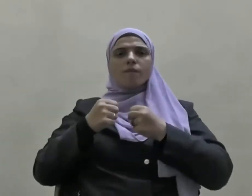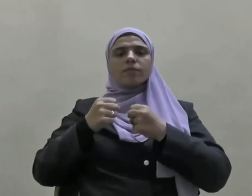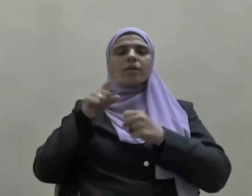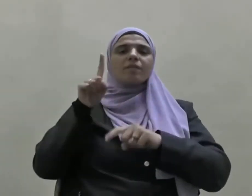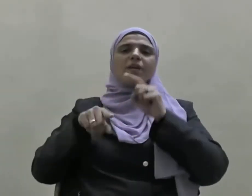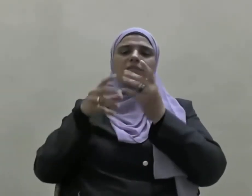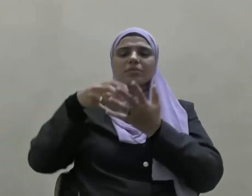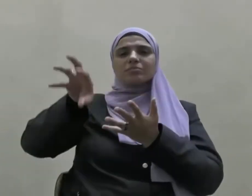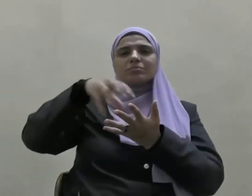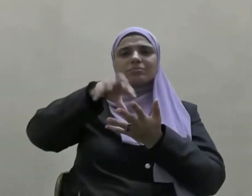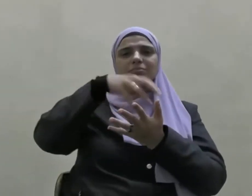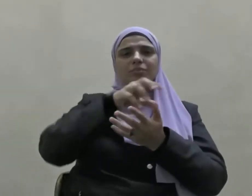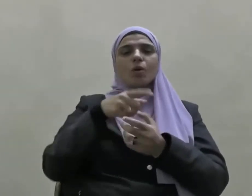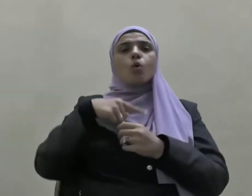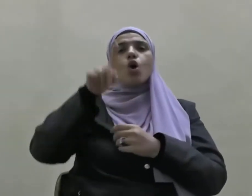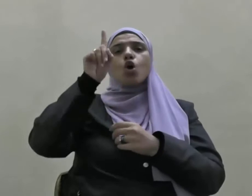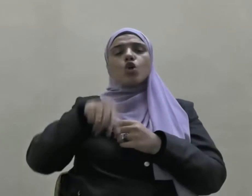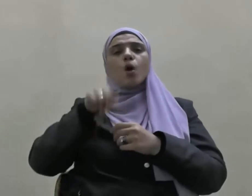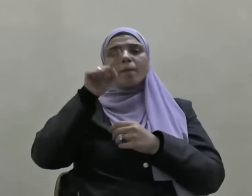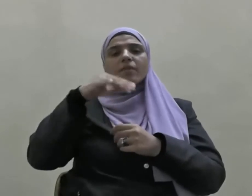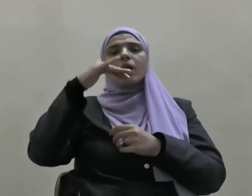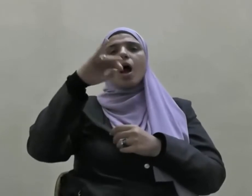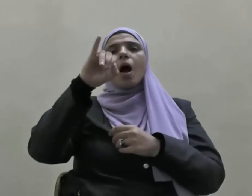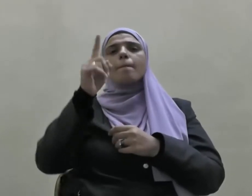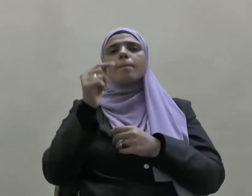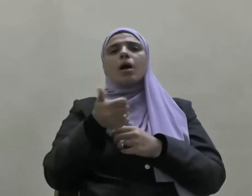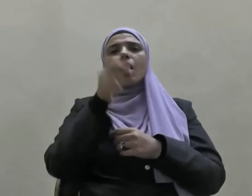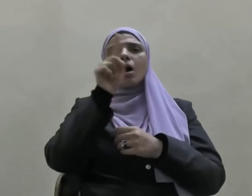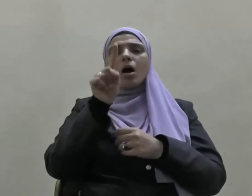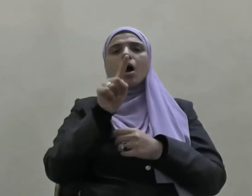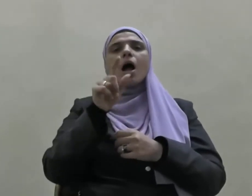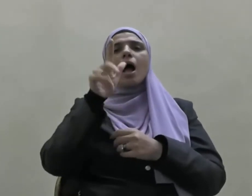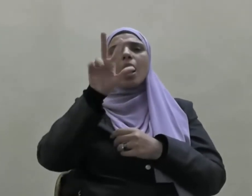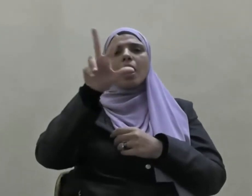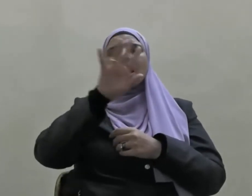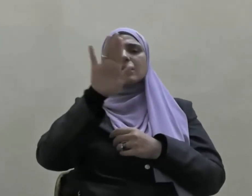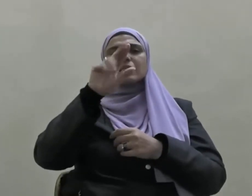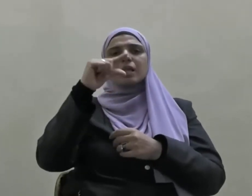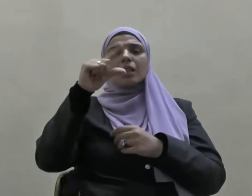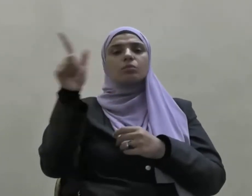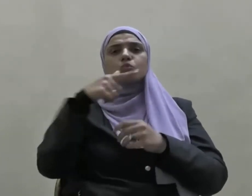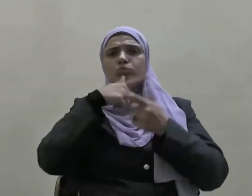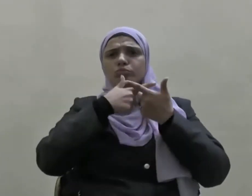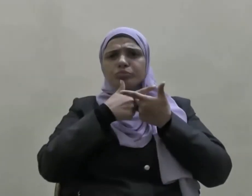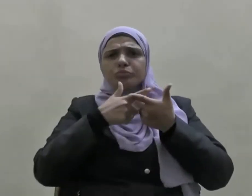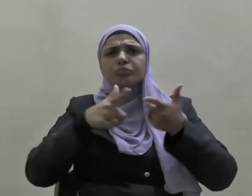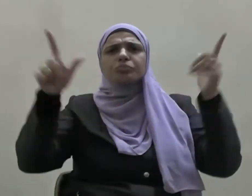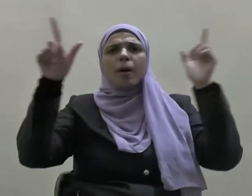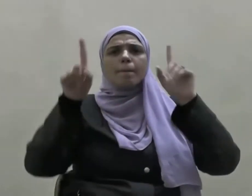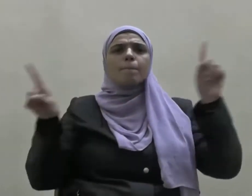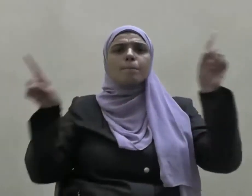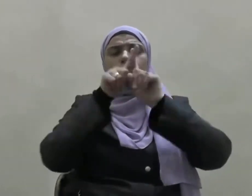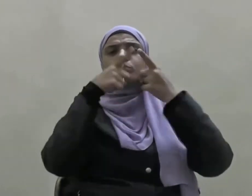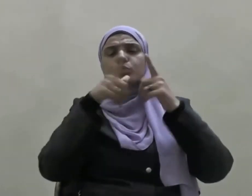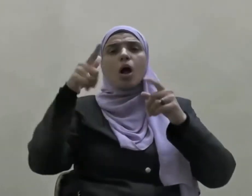وسلم وفي يوم حمراء الأسد أشاع المشركون أن قريشا